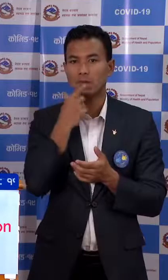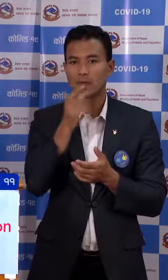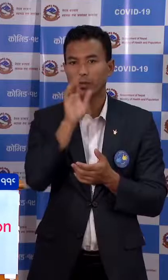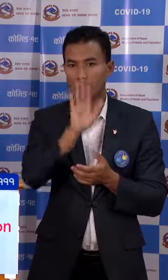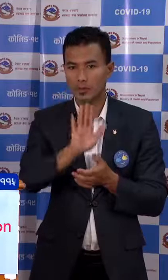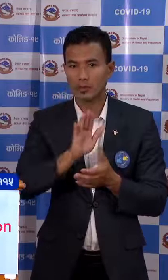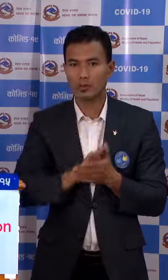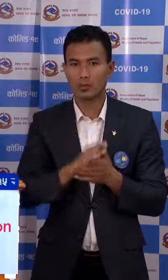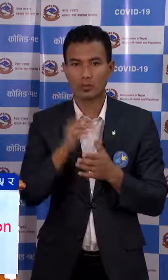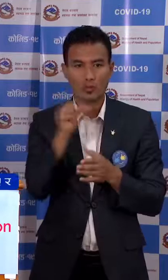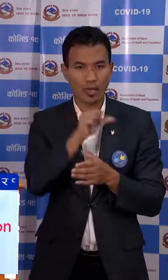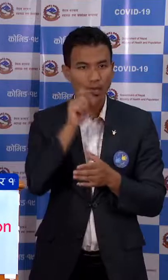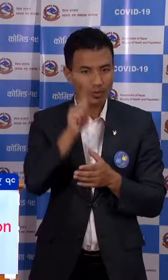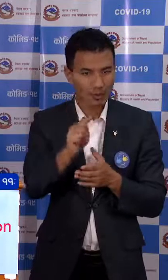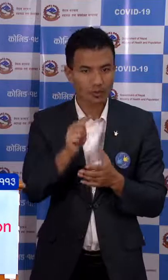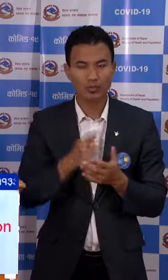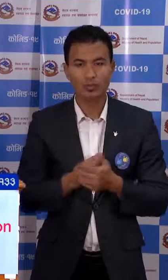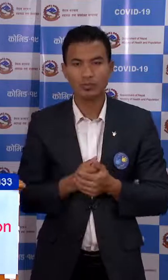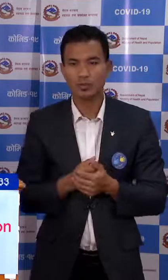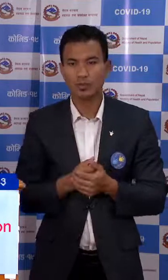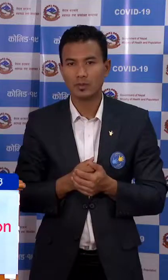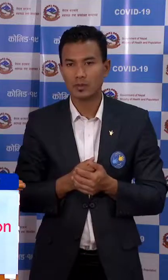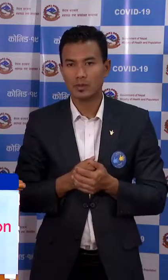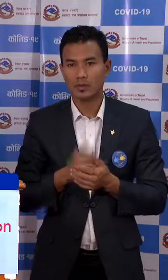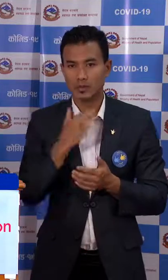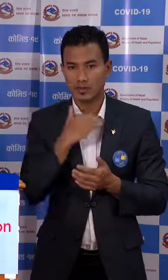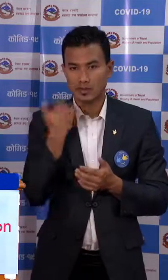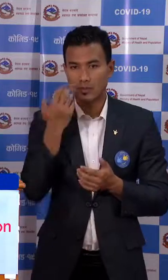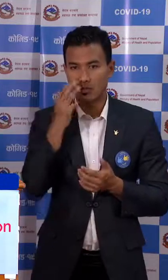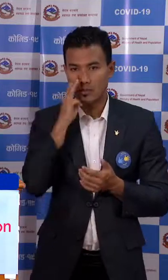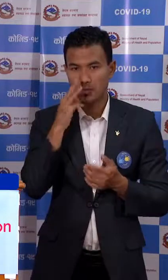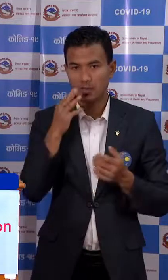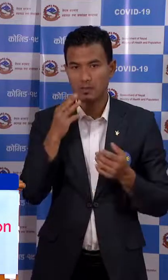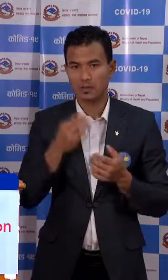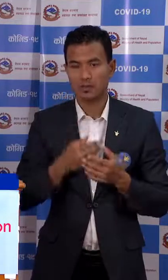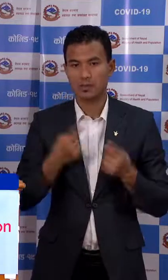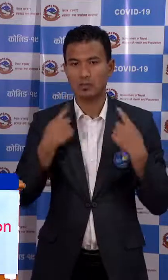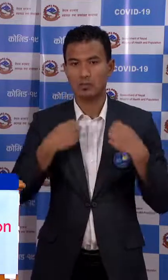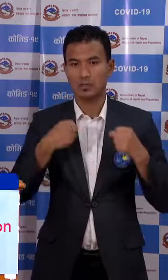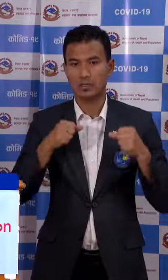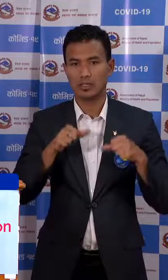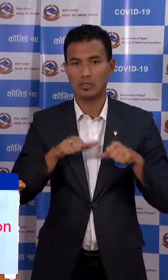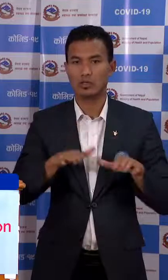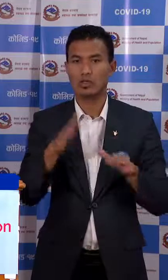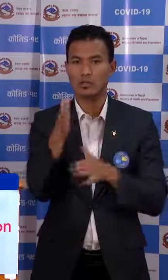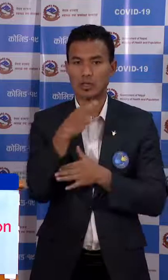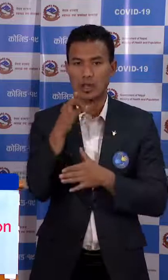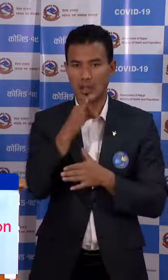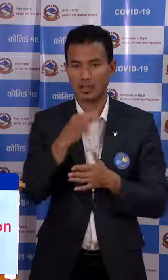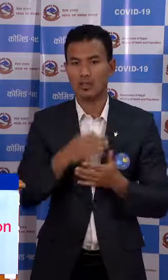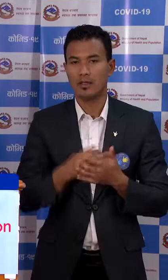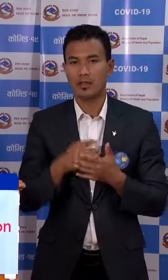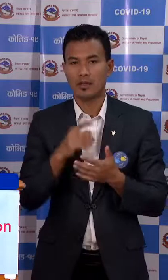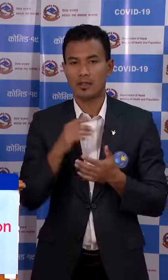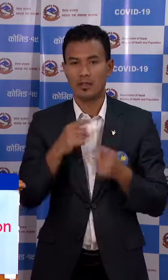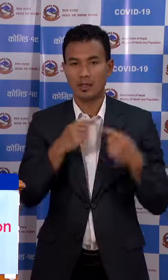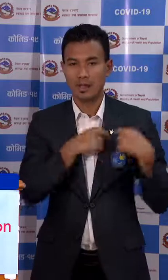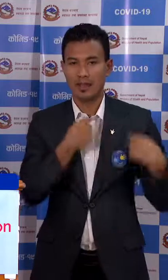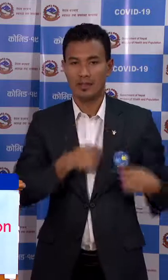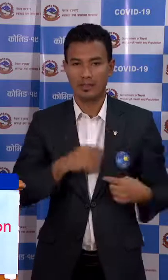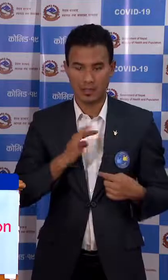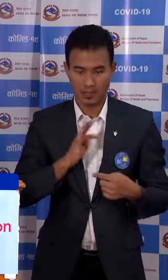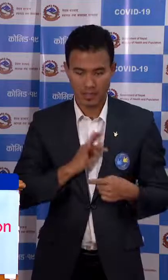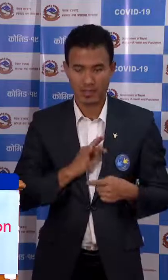छा, वहां को निधन मां स्वास्ते तता जन संख्या मंत्रा ले हार्दिक